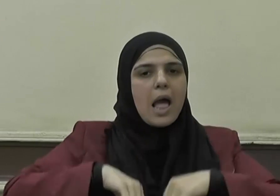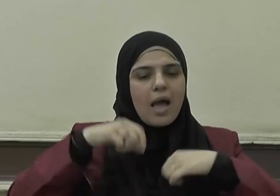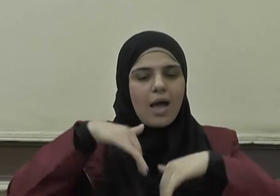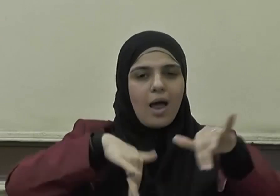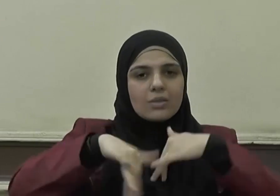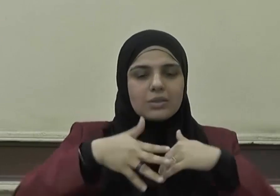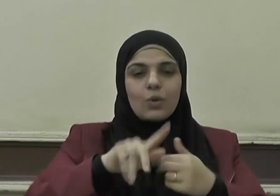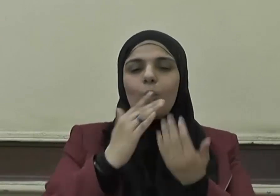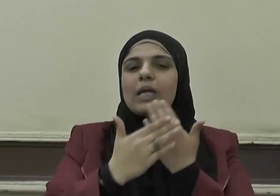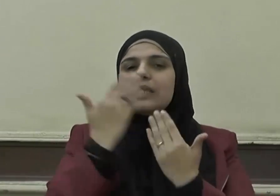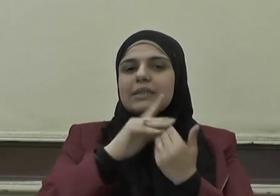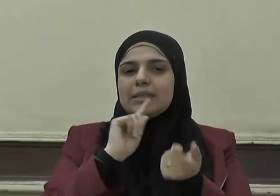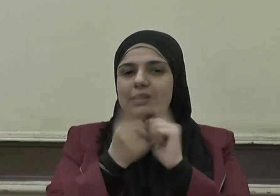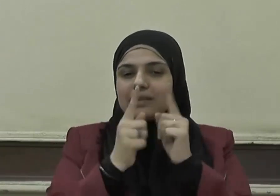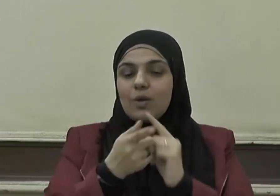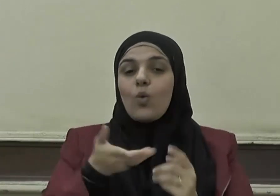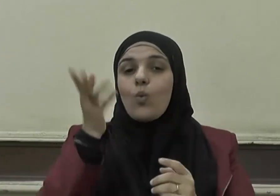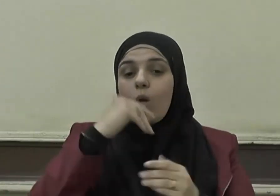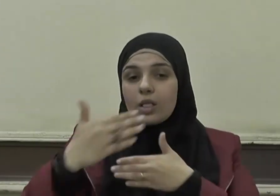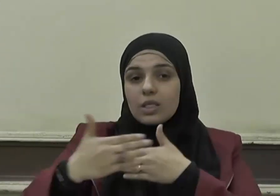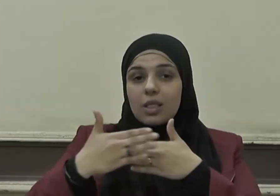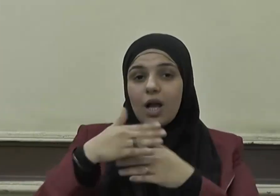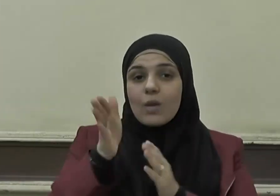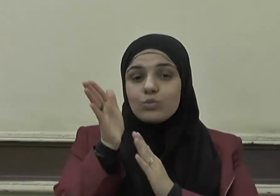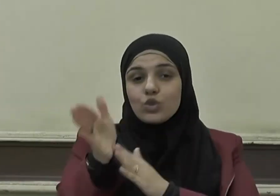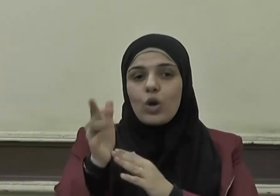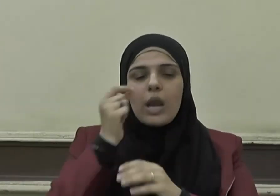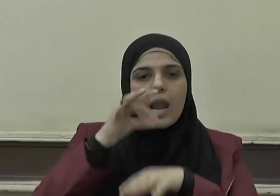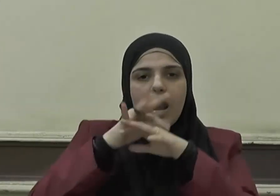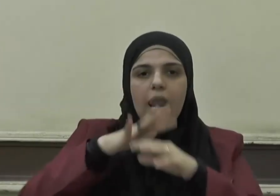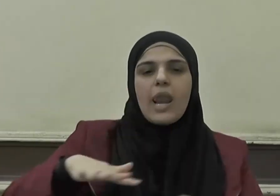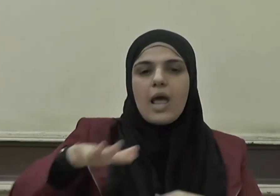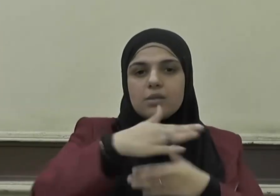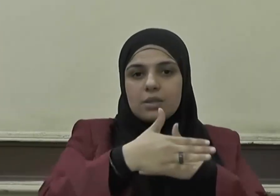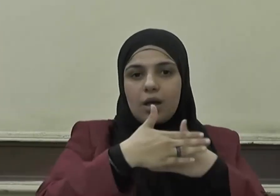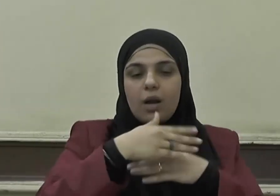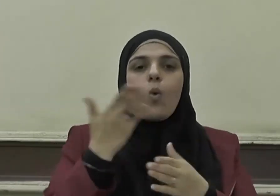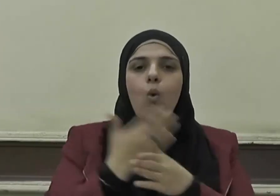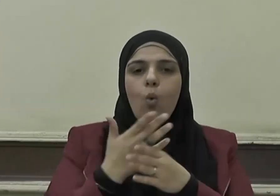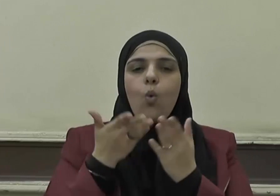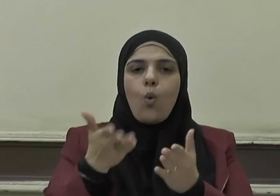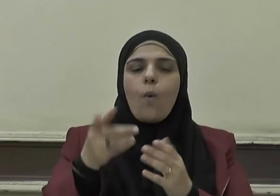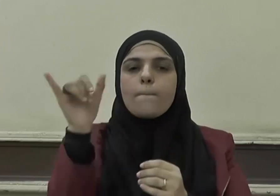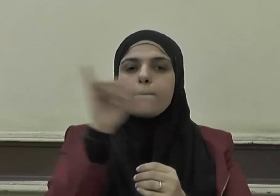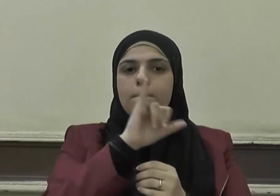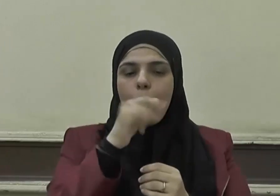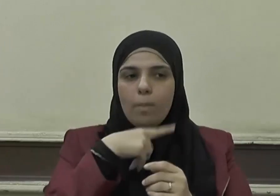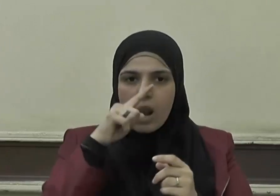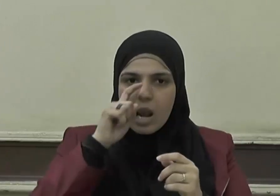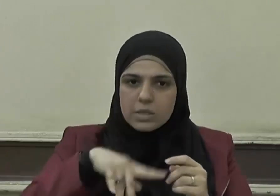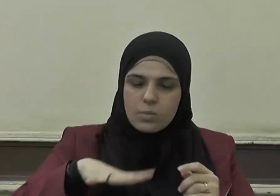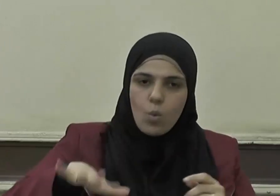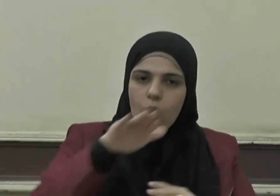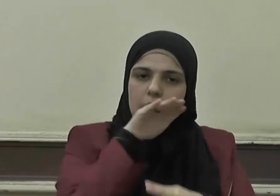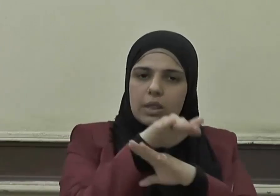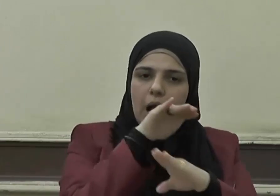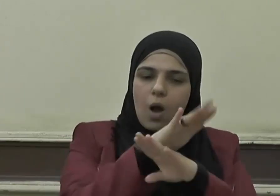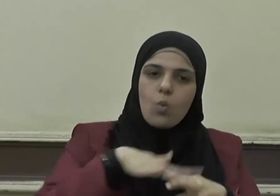وتقرب السنة النبوية إلى الناس هذا هو التجديد الذي تدعو إليه